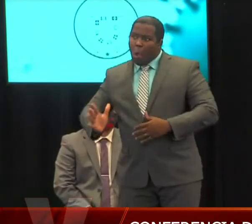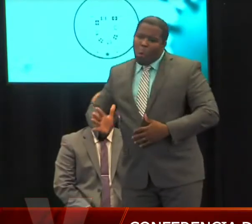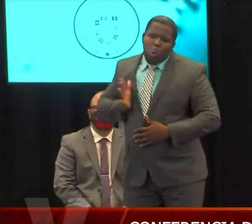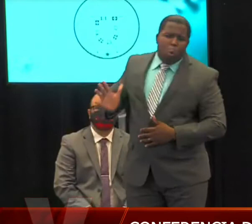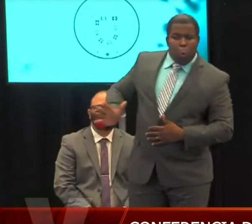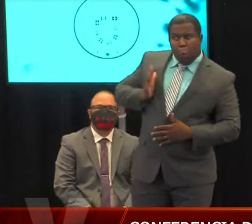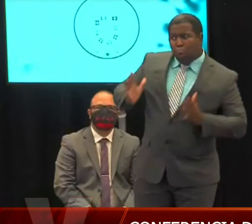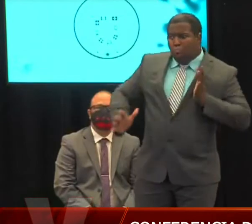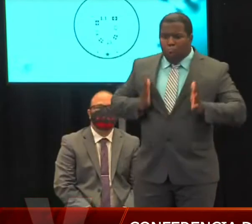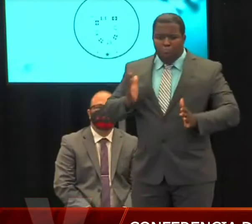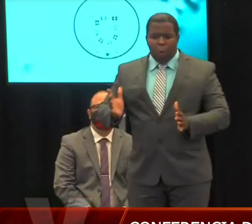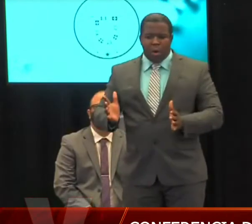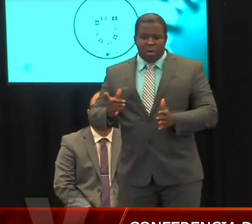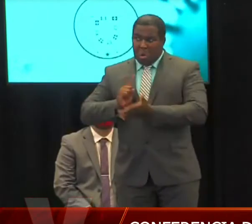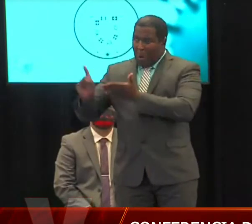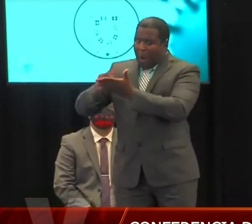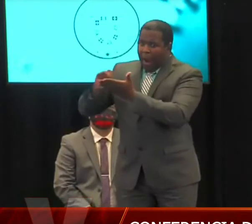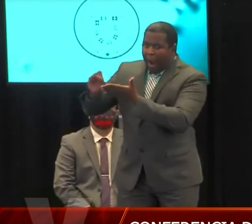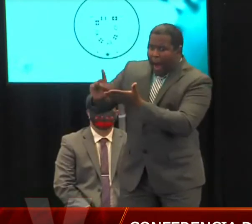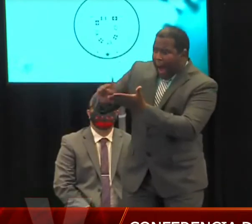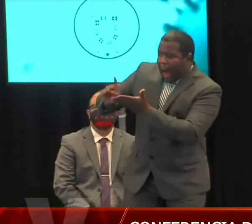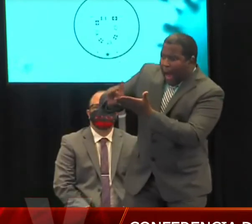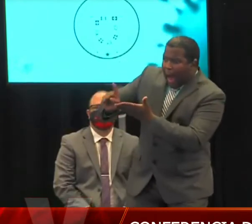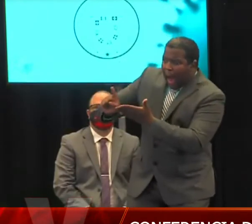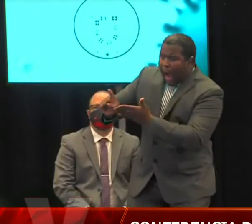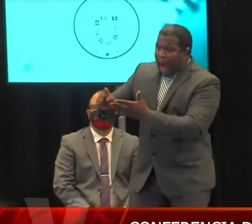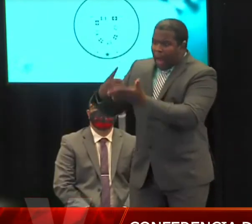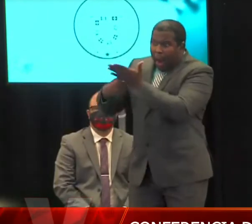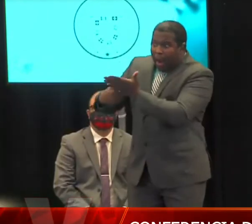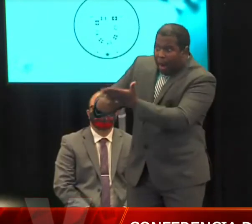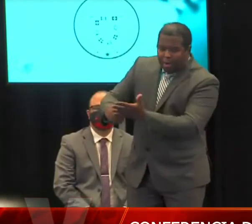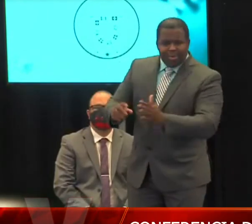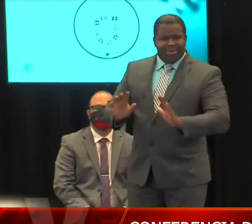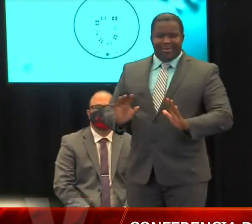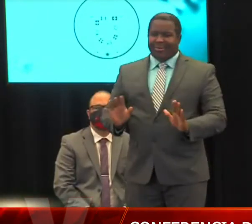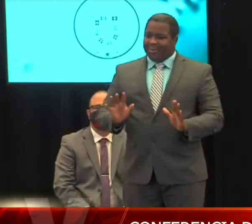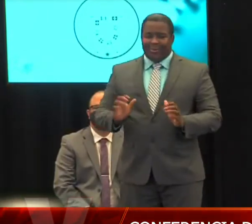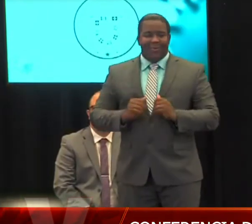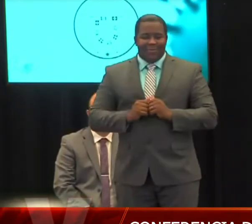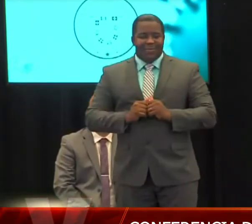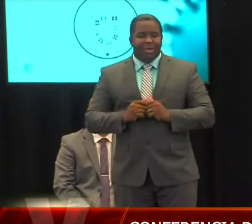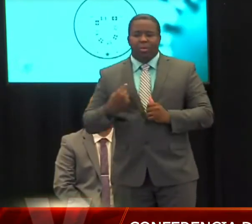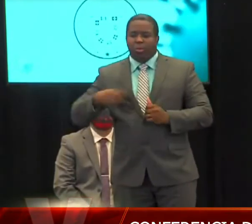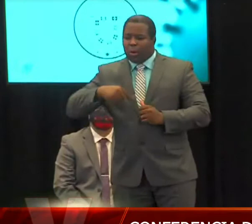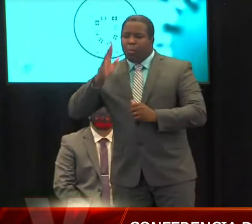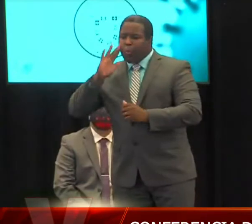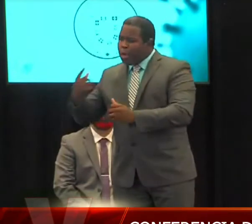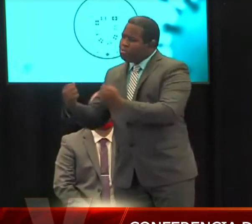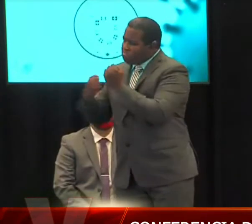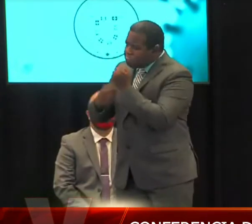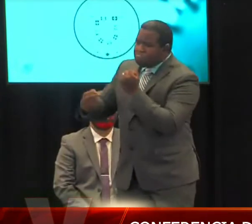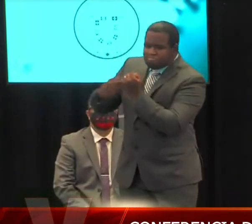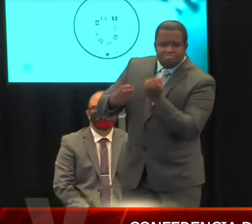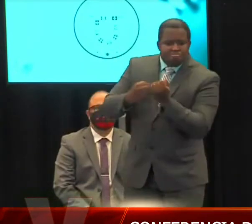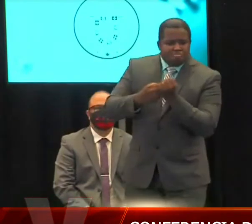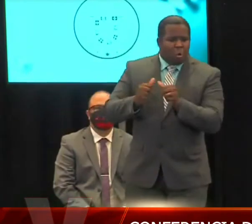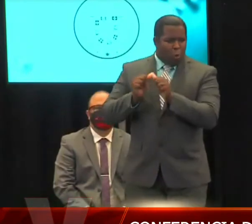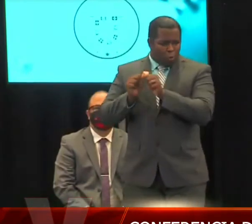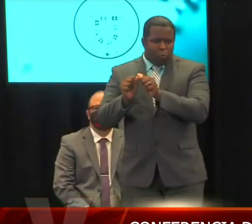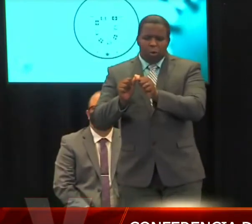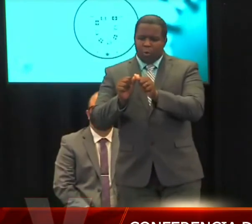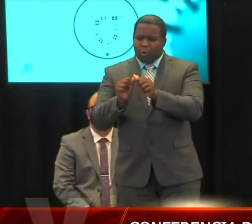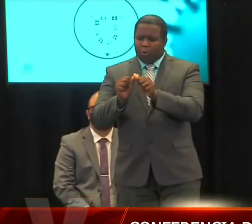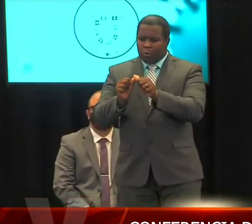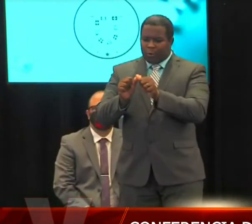creó un mecanismo científico, un modelo científico, donde va a ir con la data que se va